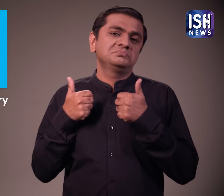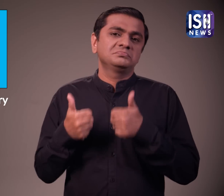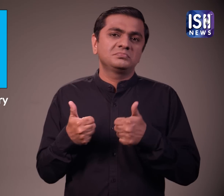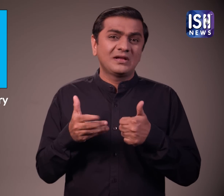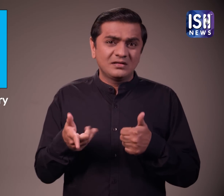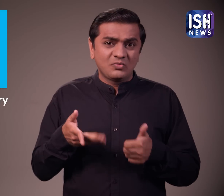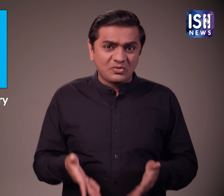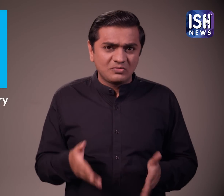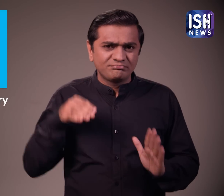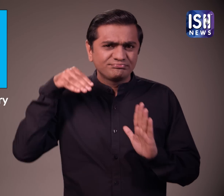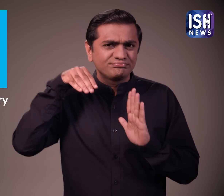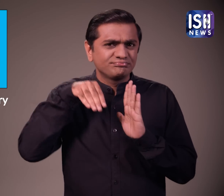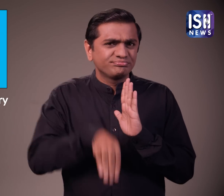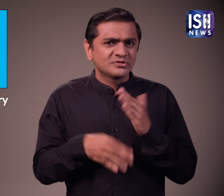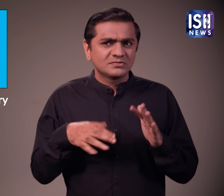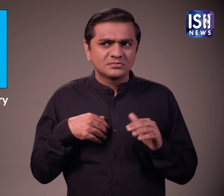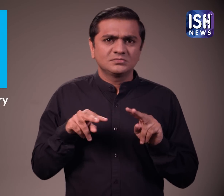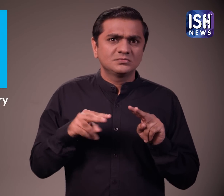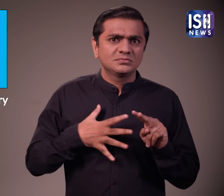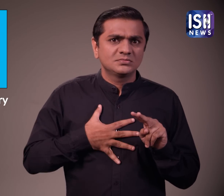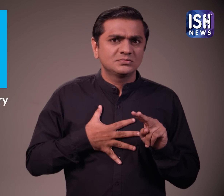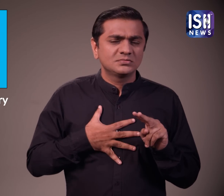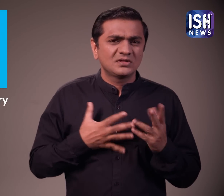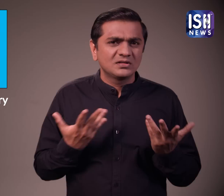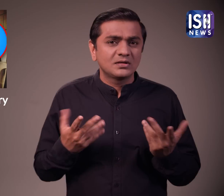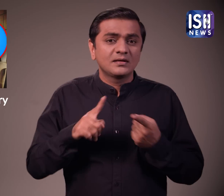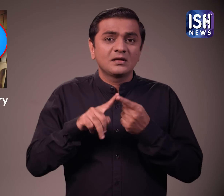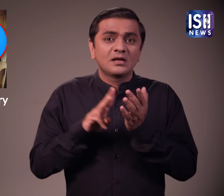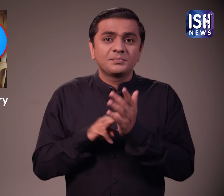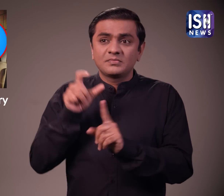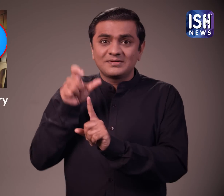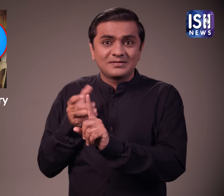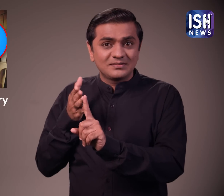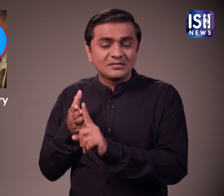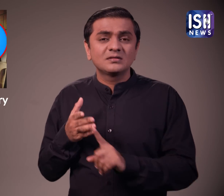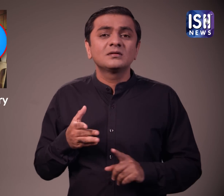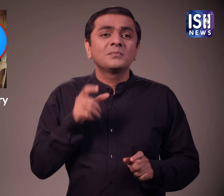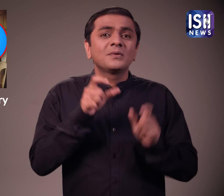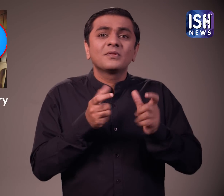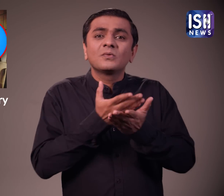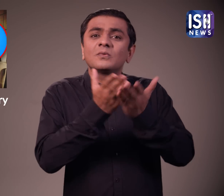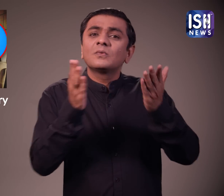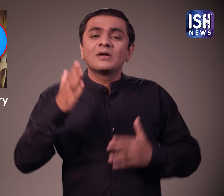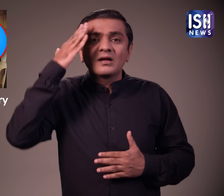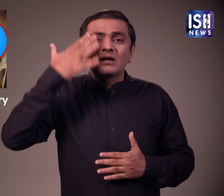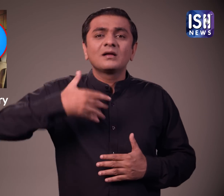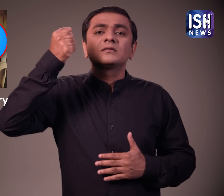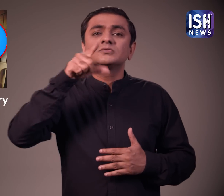है कंपनी को भारी घाटा हो रहा है आश्चरिय जानक मस्क ने सैन फ्रैंसिसको में ट्विटर के मुख्य